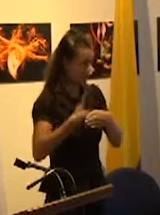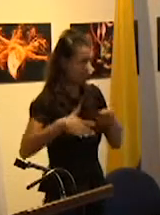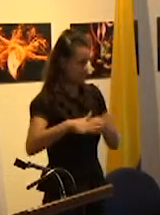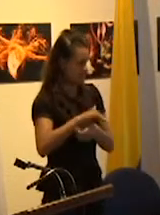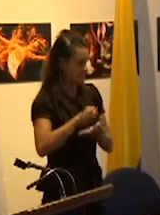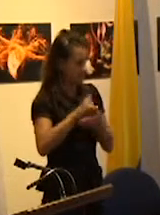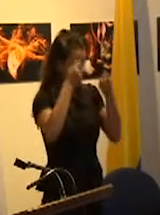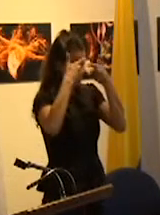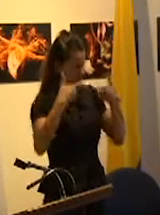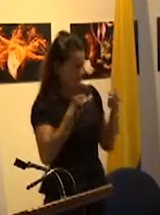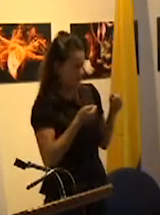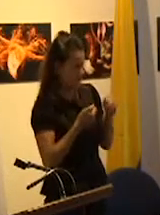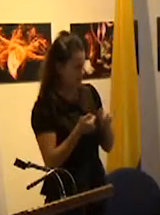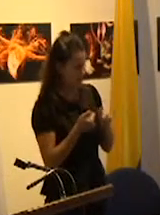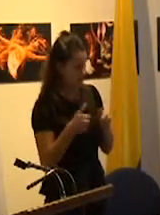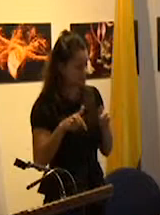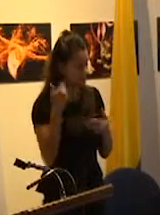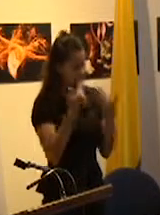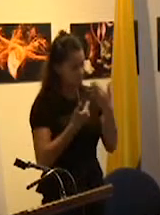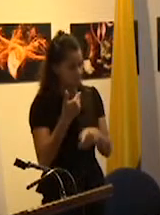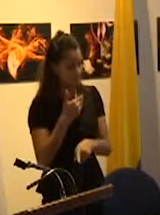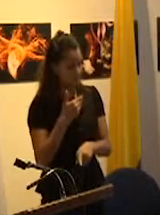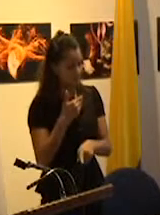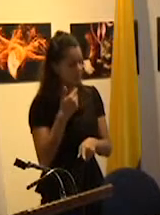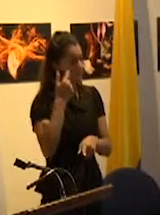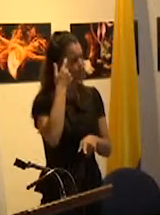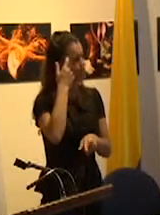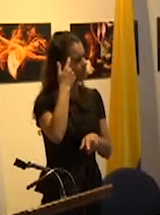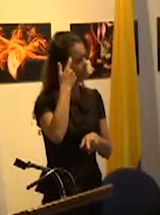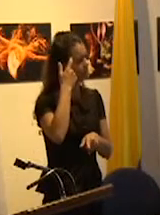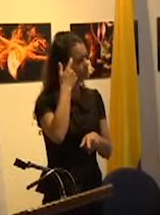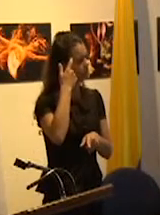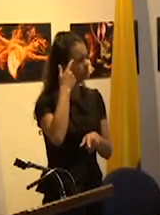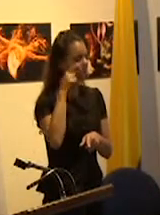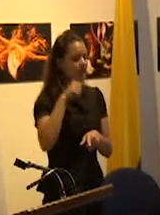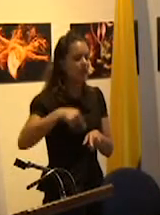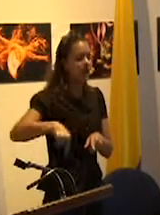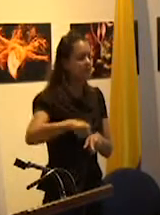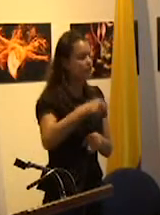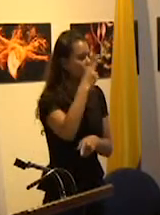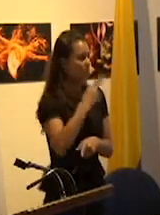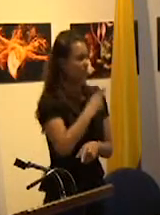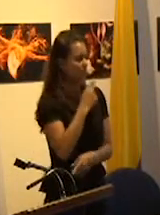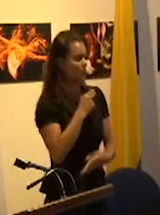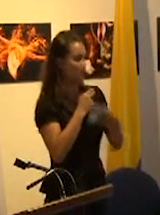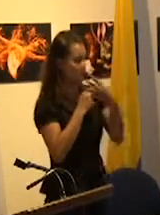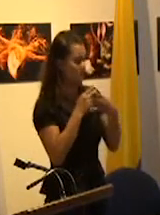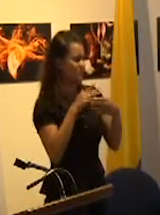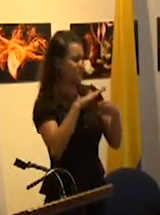podríamos decir que están comprometidas en estas cuatro cuestiones